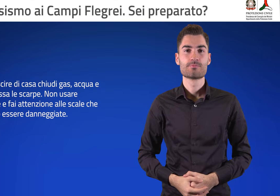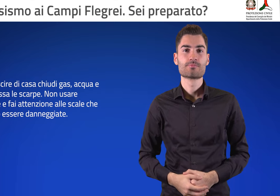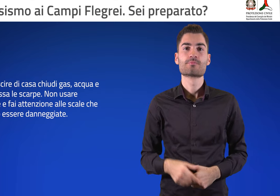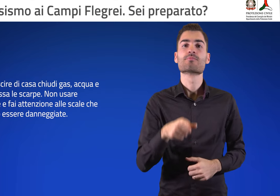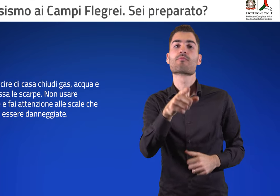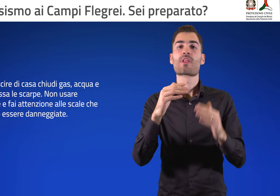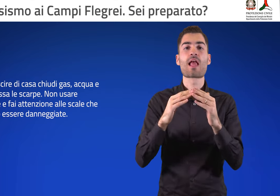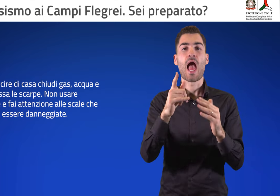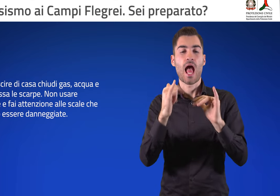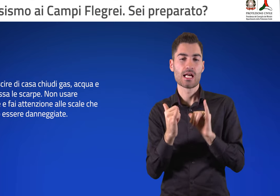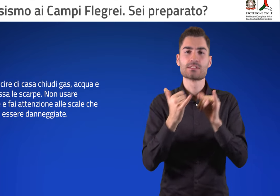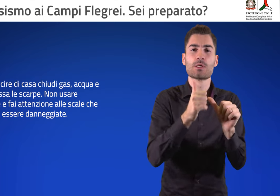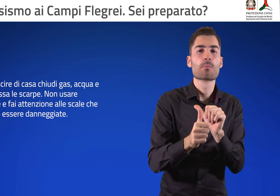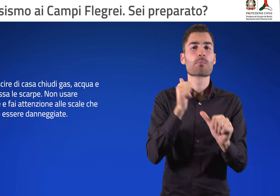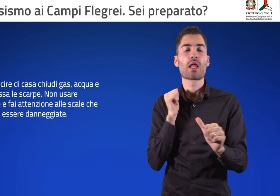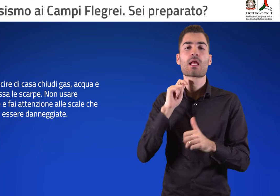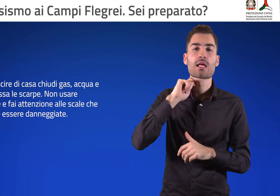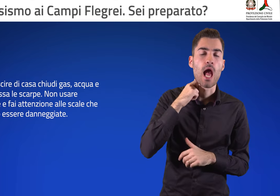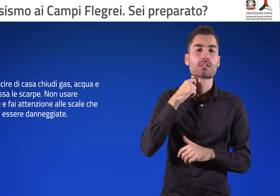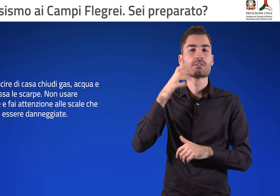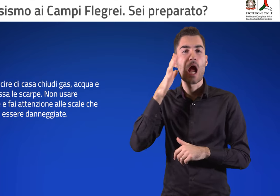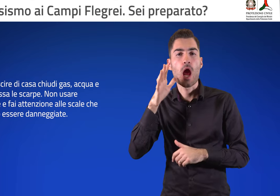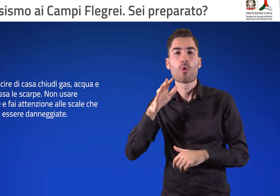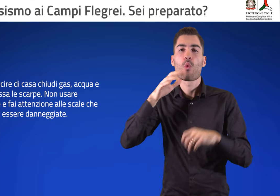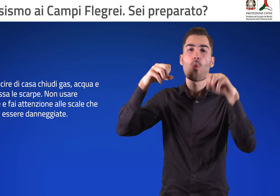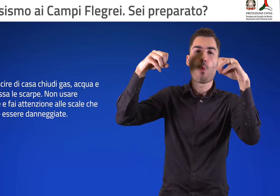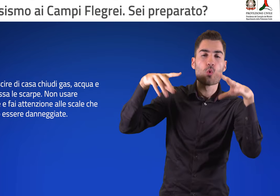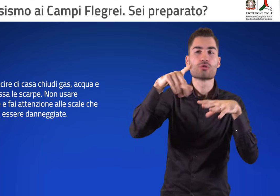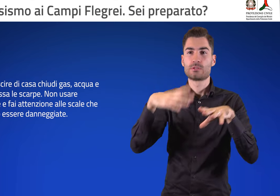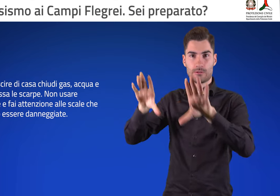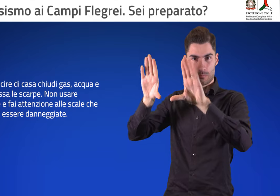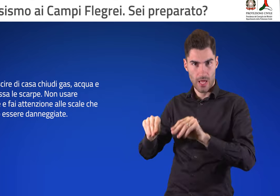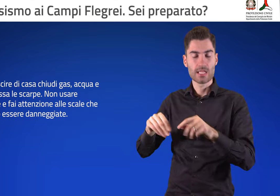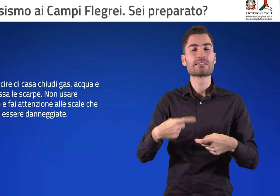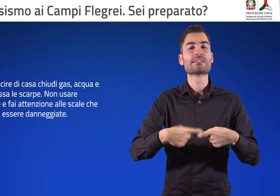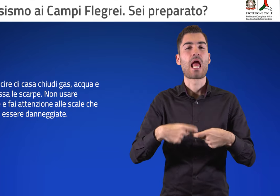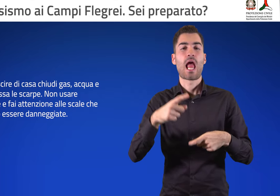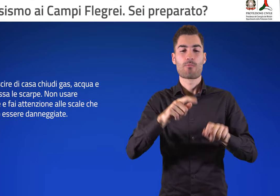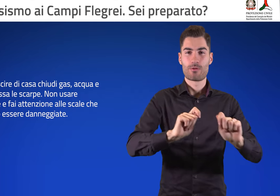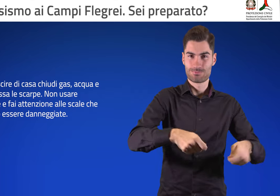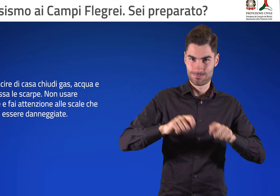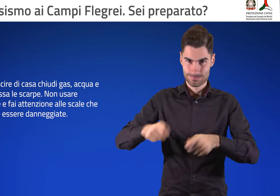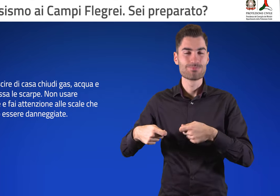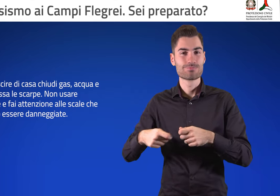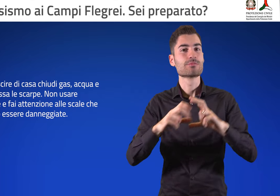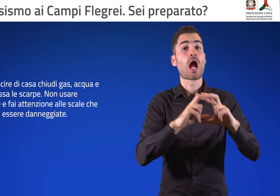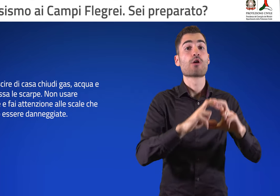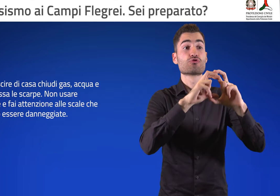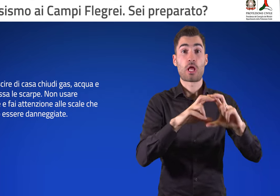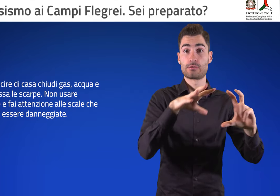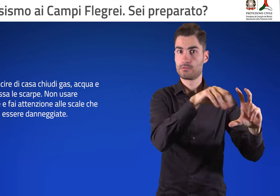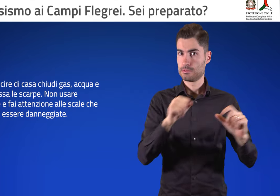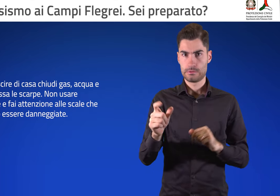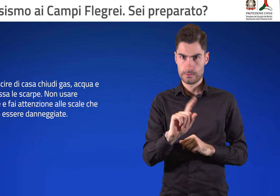Prima di uscire di casa, chiudi i gas, acqua e luce e indossa le scarpe. Non usare l